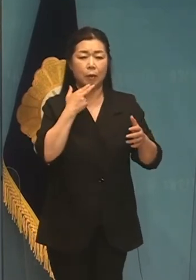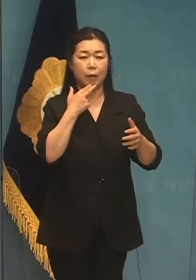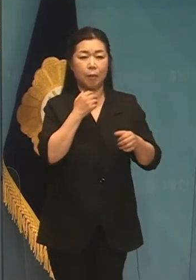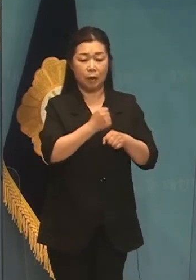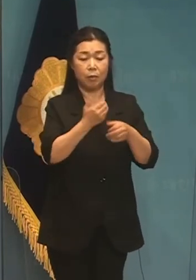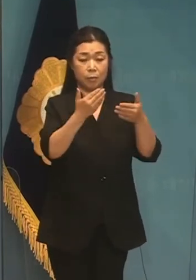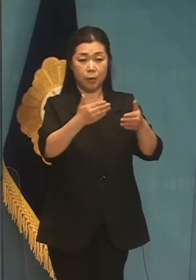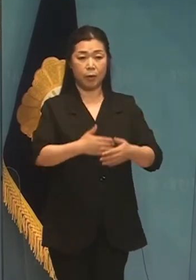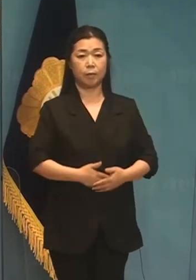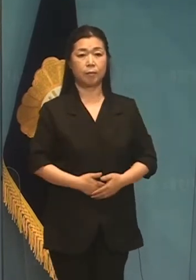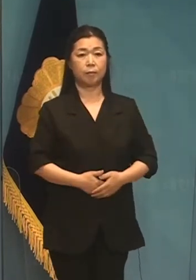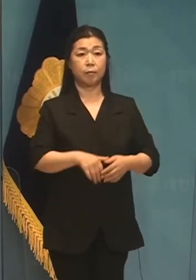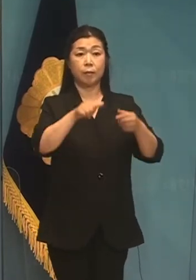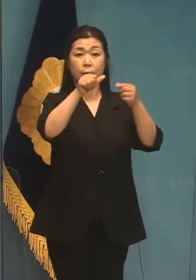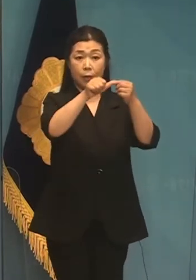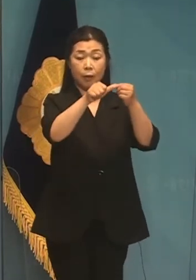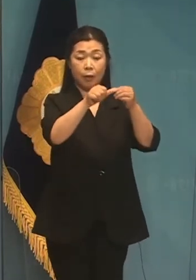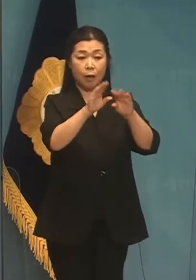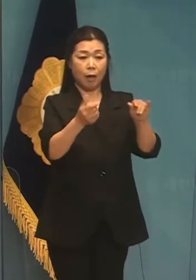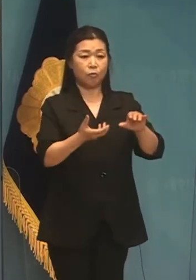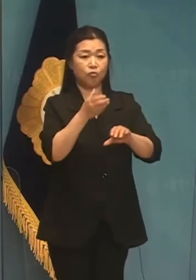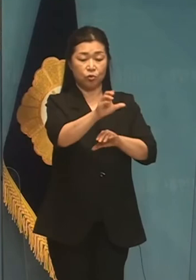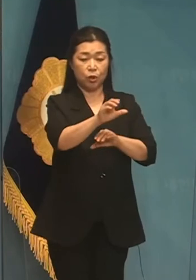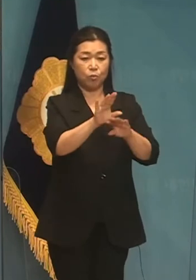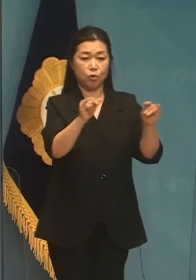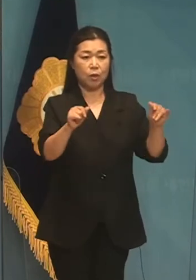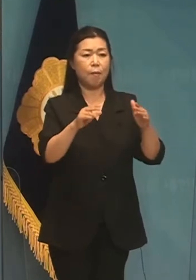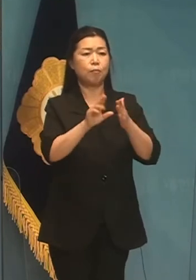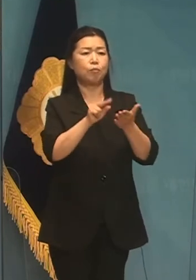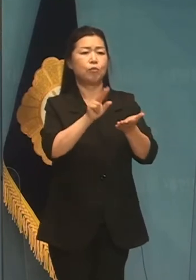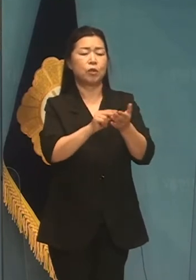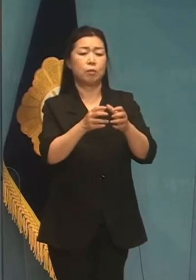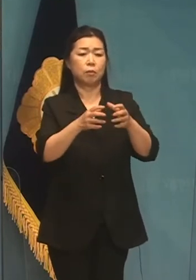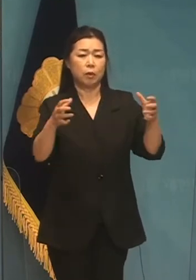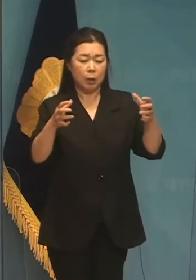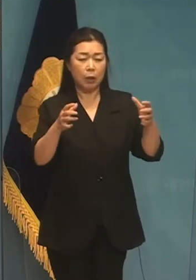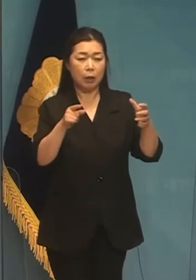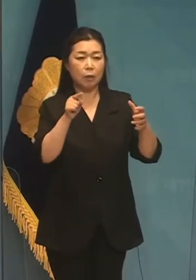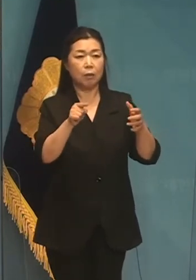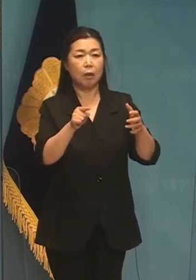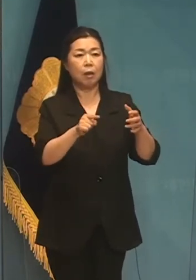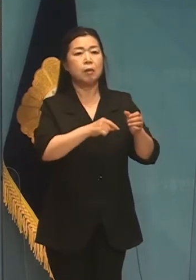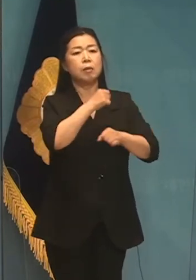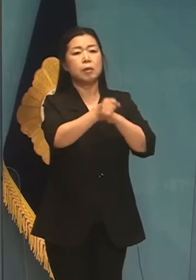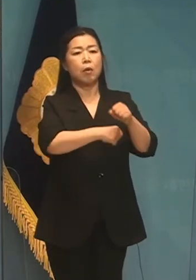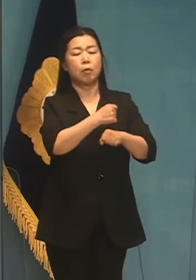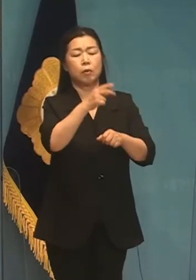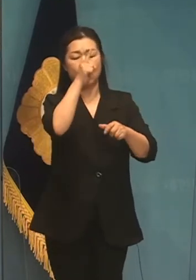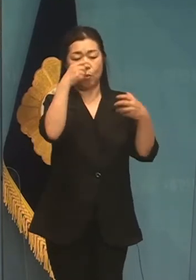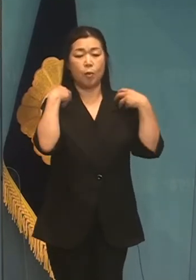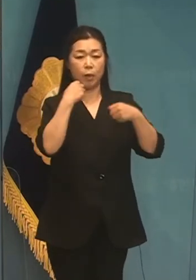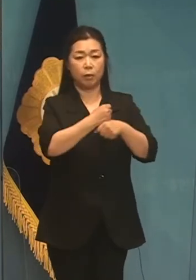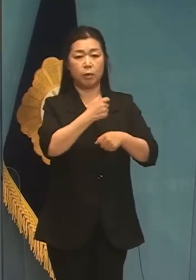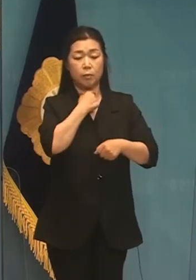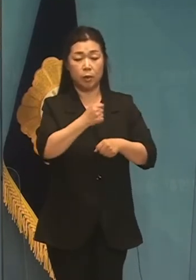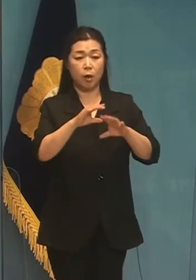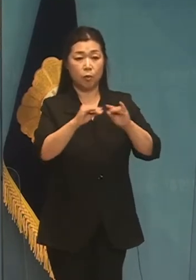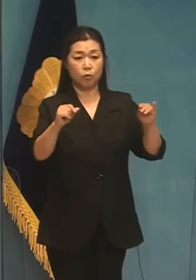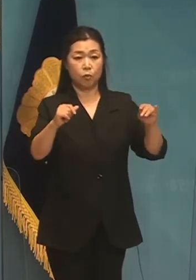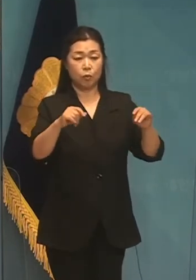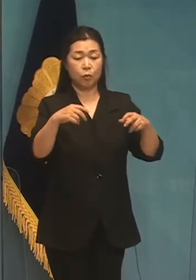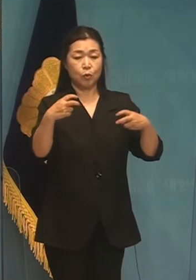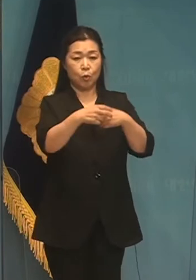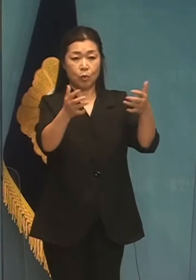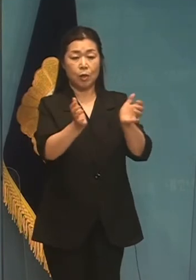마지막 다섯 번째는 땅 투기와 부동산 논란으로부터 자유로운 정보를 구성하겠습니다. 국토부 장관과 LH